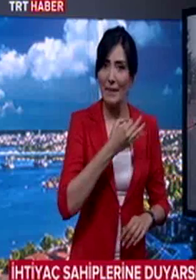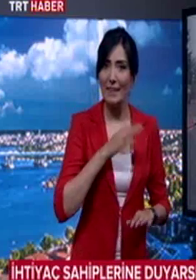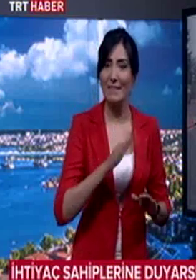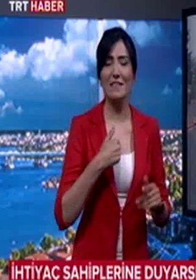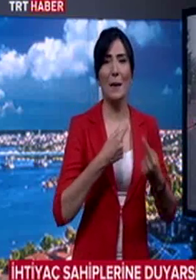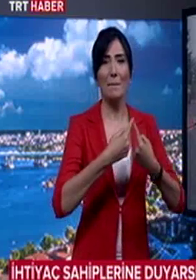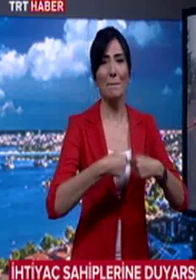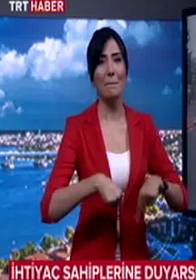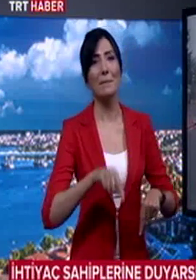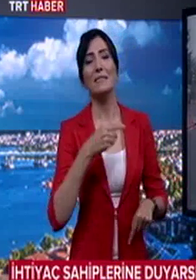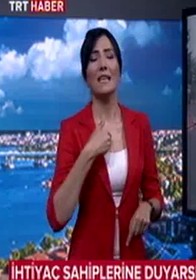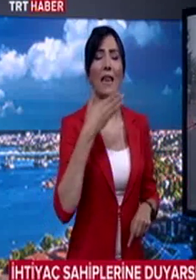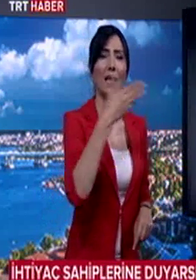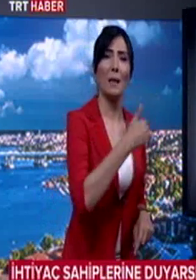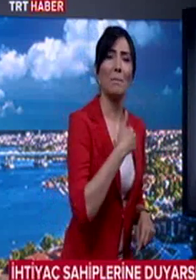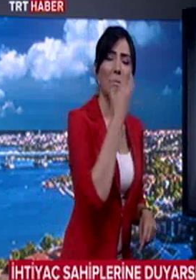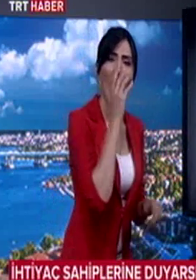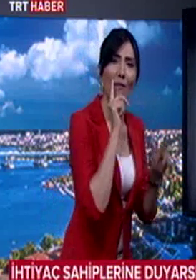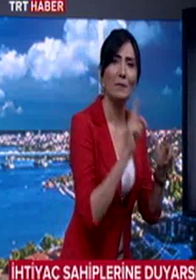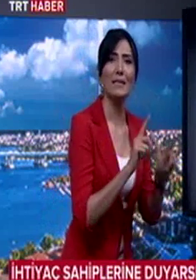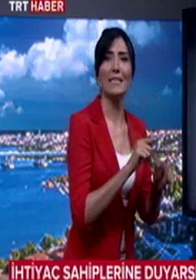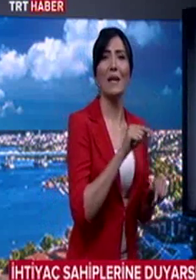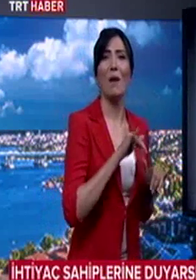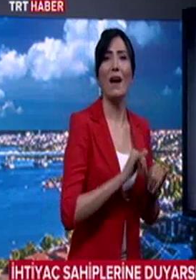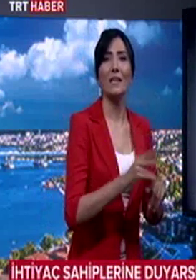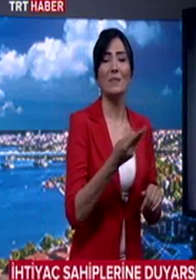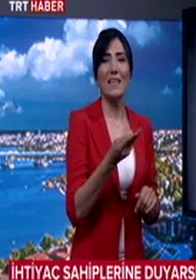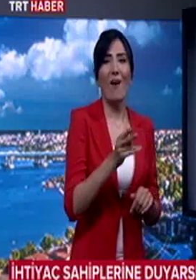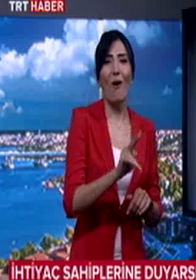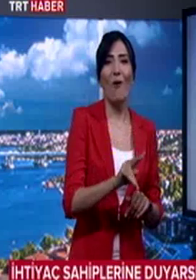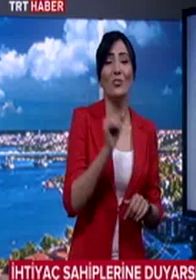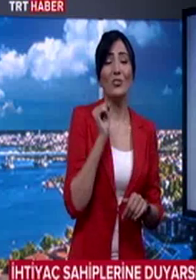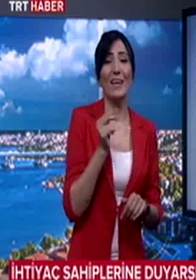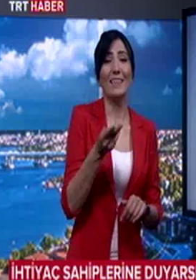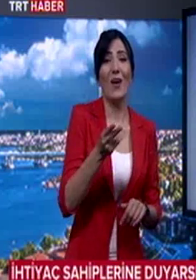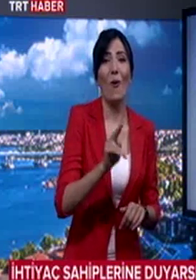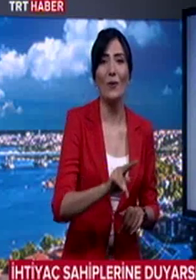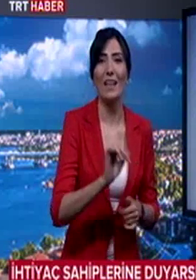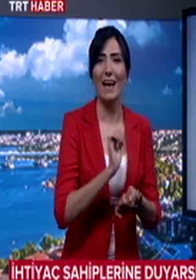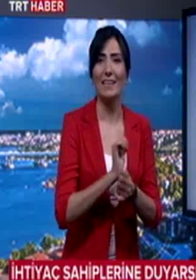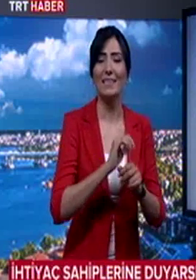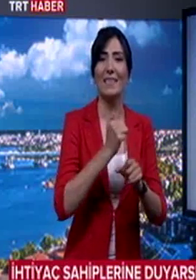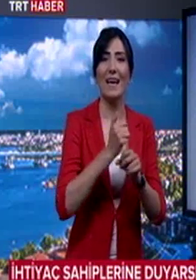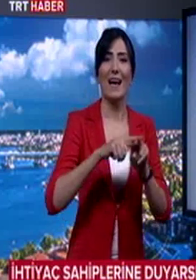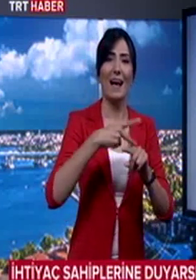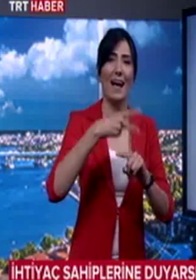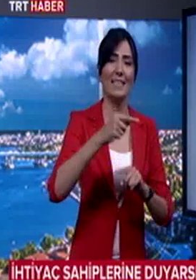Biz gelip onunla ilgilenelim. Aynı zamanda şehit ailelerinin ve kazilerin de sorumluluğu bizdedir. Muhakkak